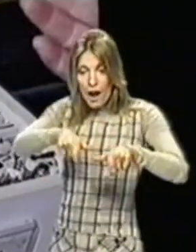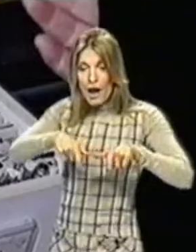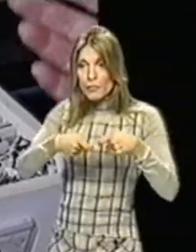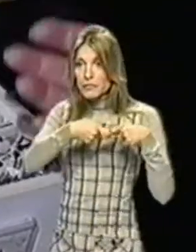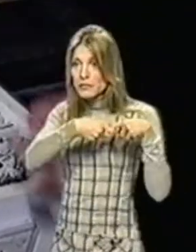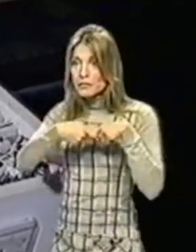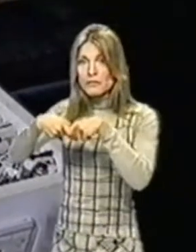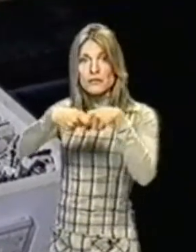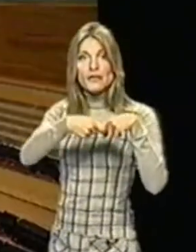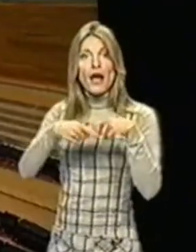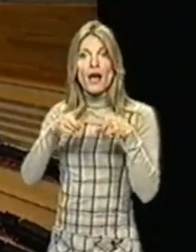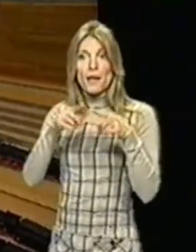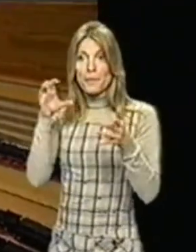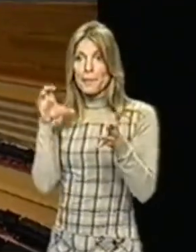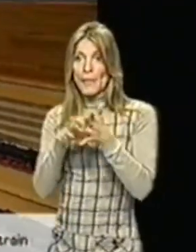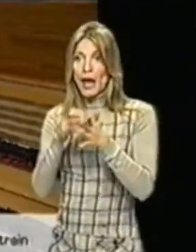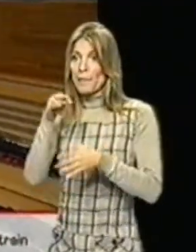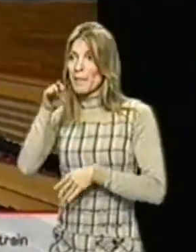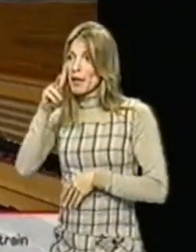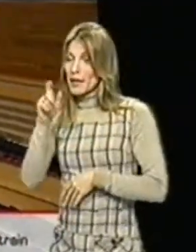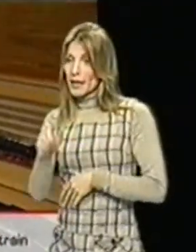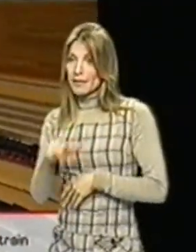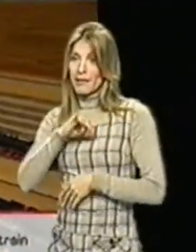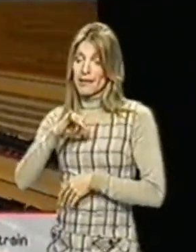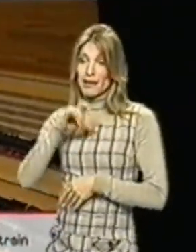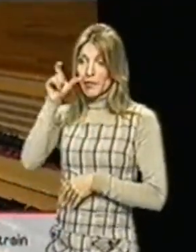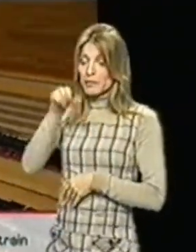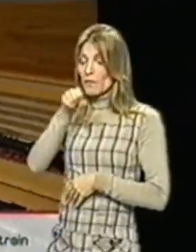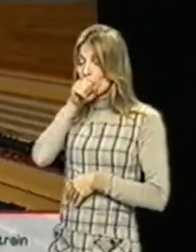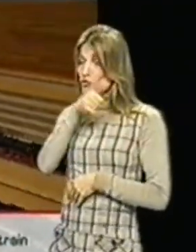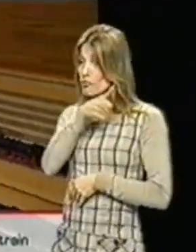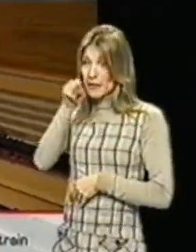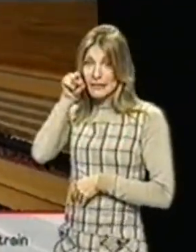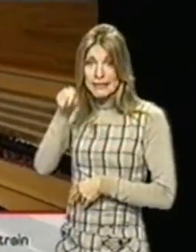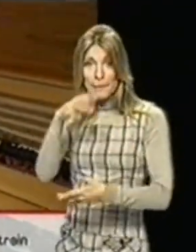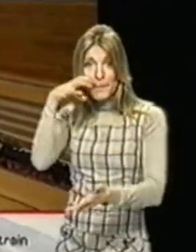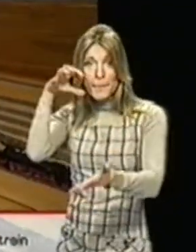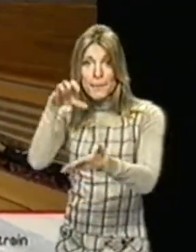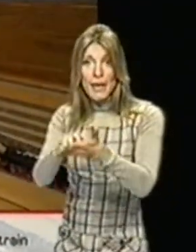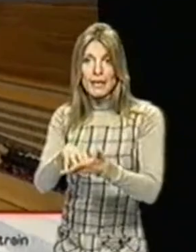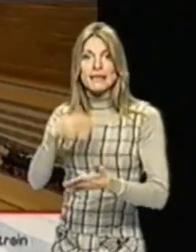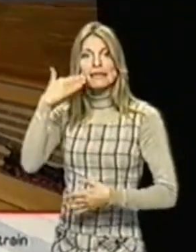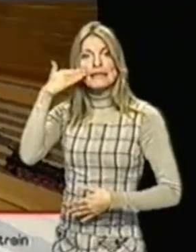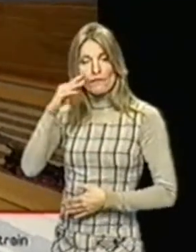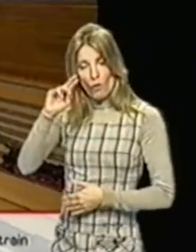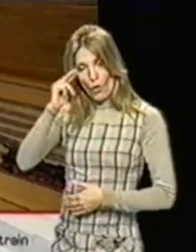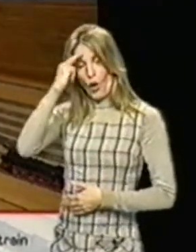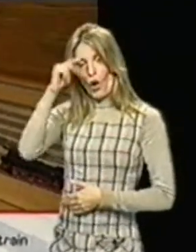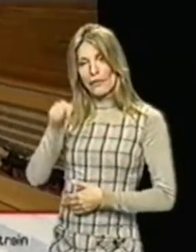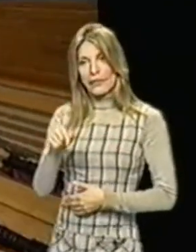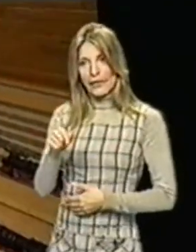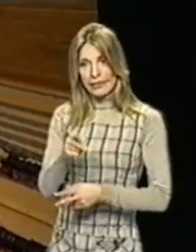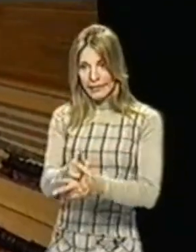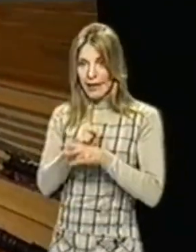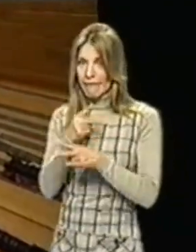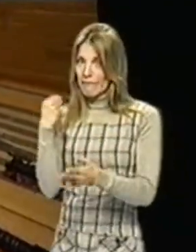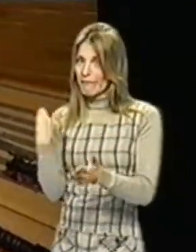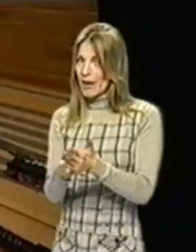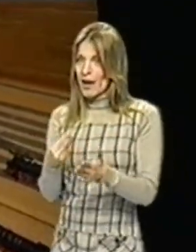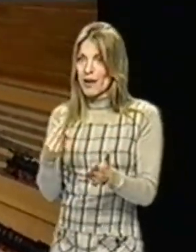des inconditionnels dont il ne veut que du Marklin parce que c'est du métal mais Marklin faut reconnaître ça garde vraiment sa valeur en occasion si